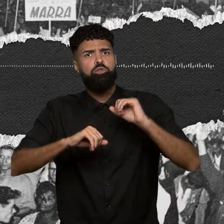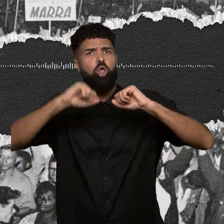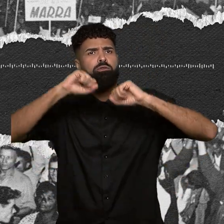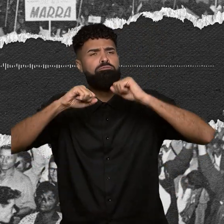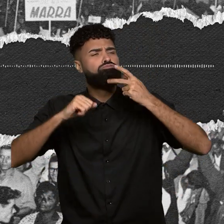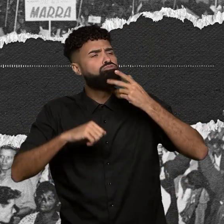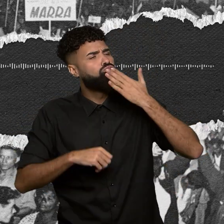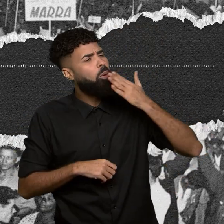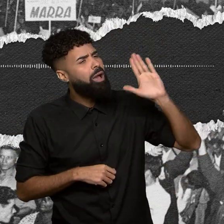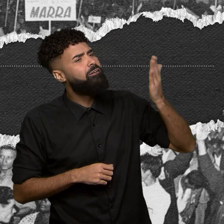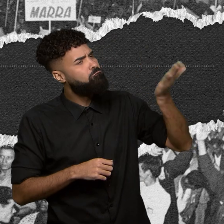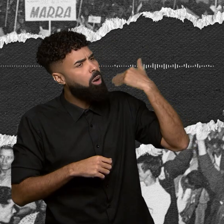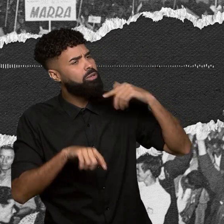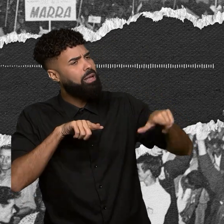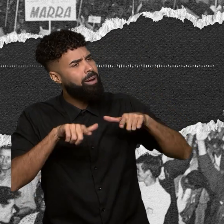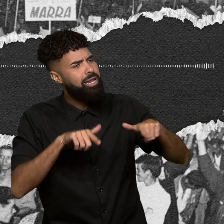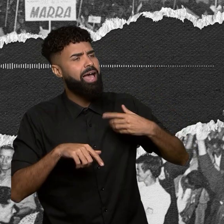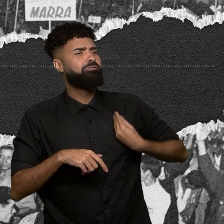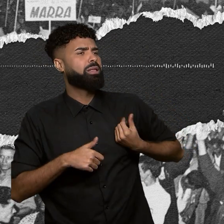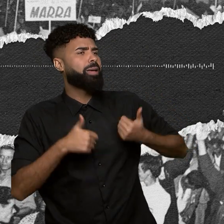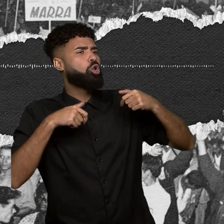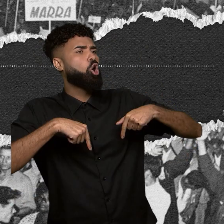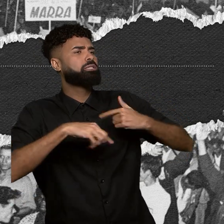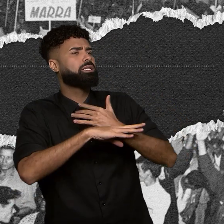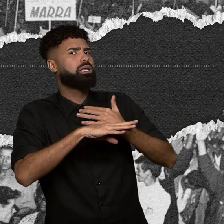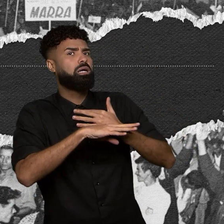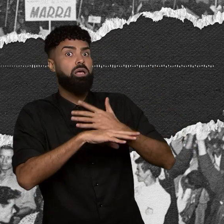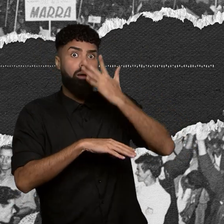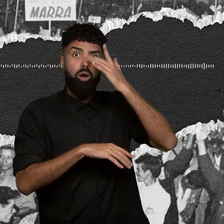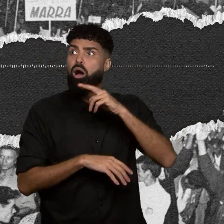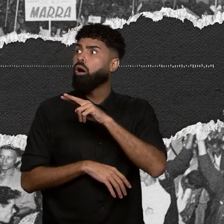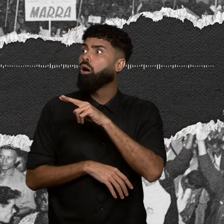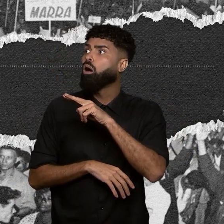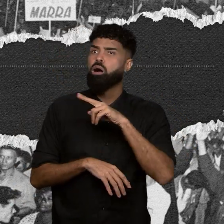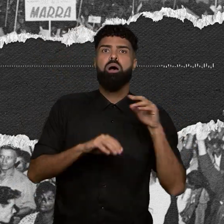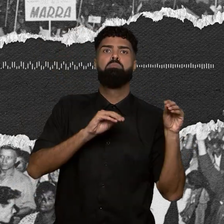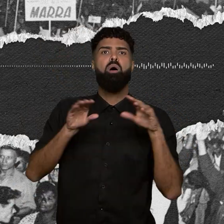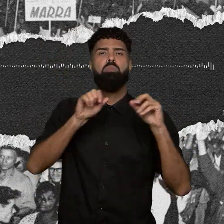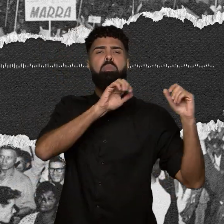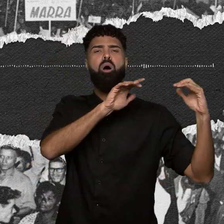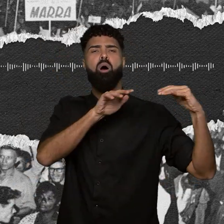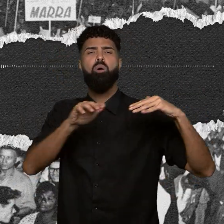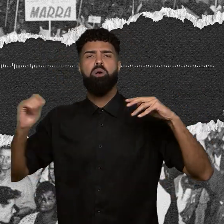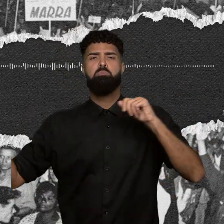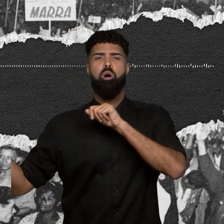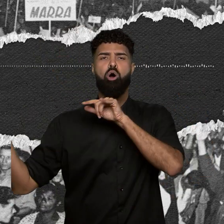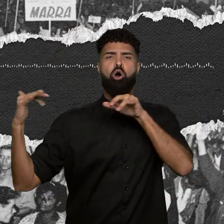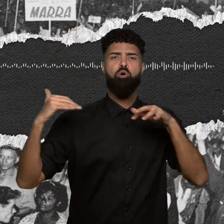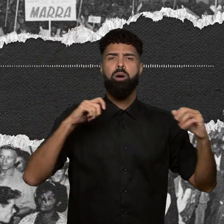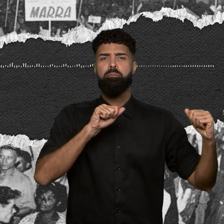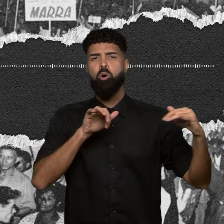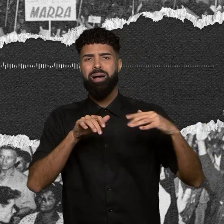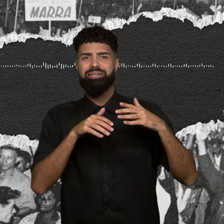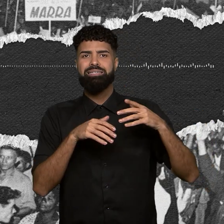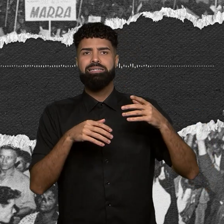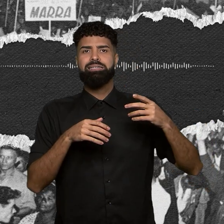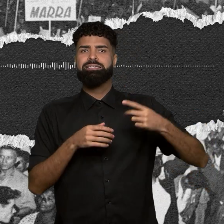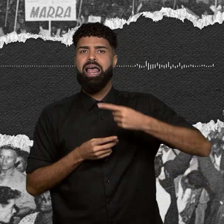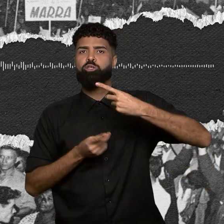vida melhor nas cidades, as pessoas migraram. É o êxodo rural. Um estudo da Embrapa mostra que, 1970, de cada três